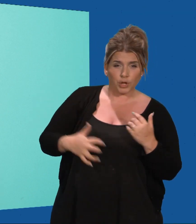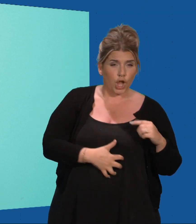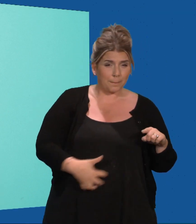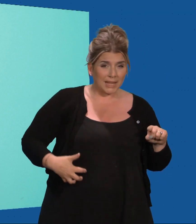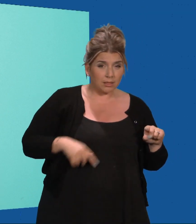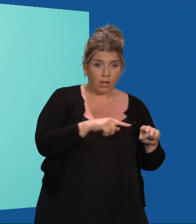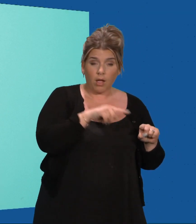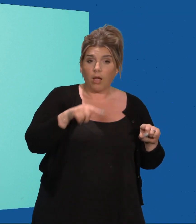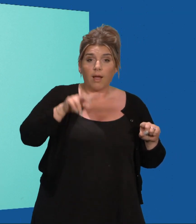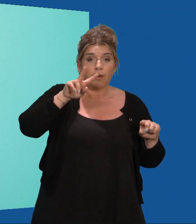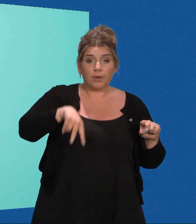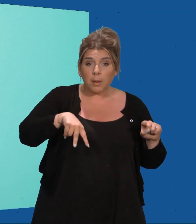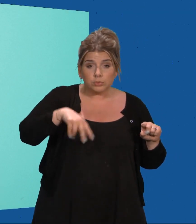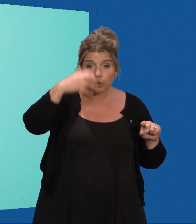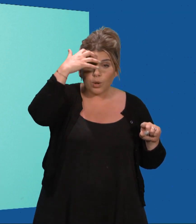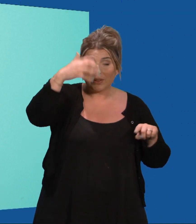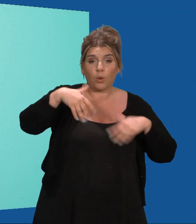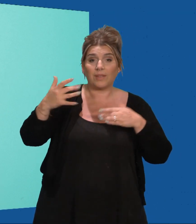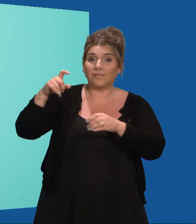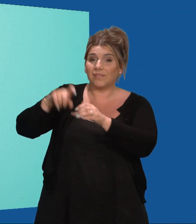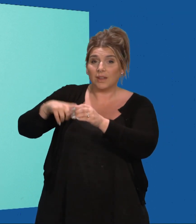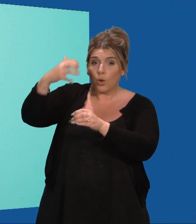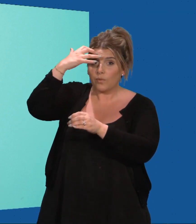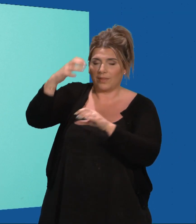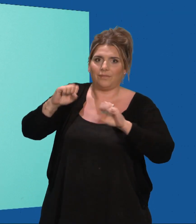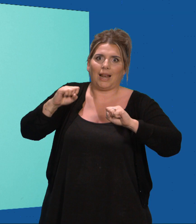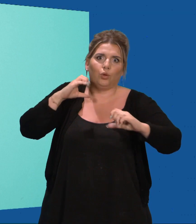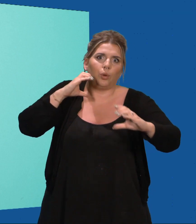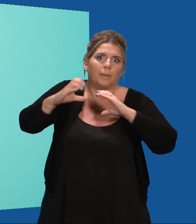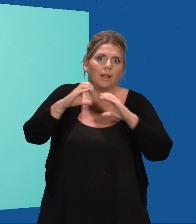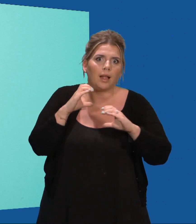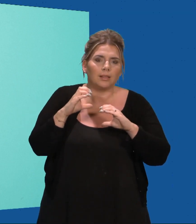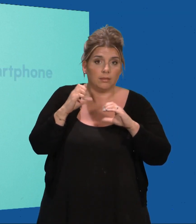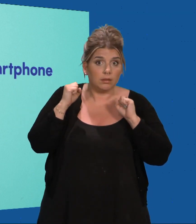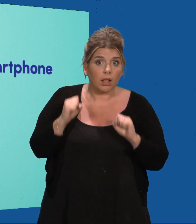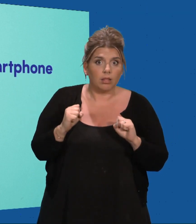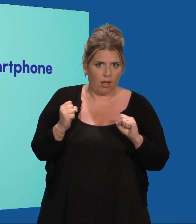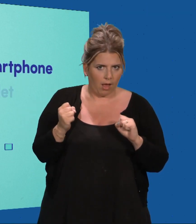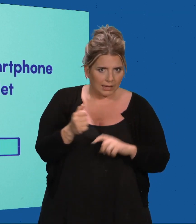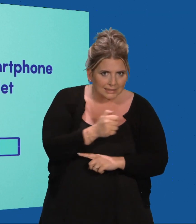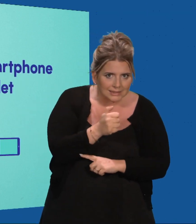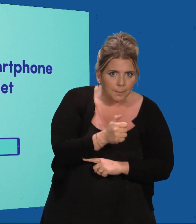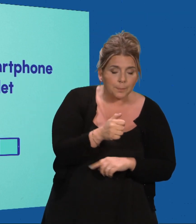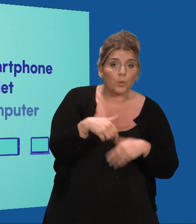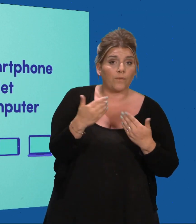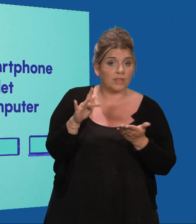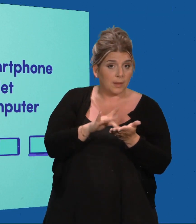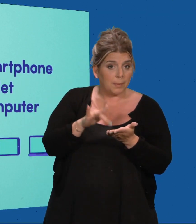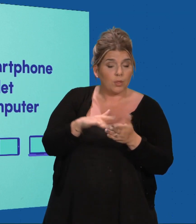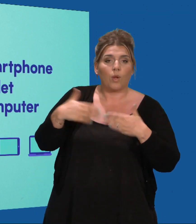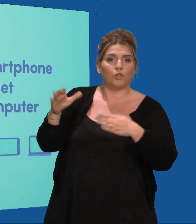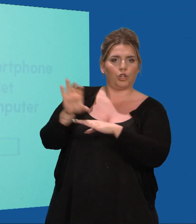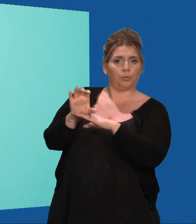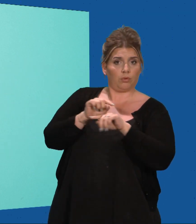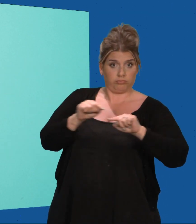de Vlaamse of de federale overheid, veel communicatie met deze diensten kan nu via je smartphone, tablet of computer.